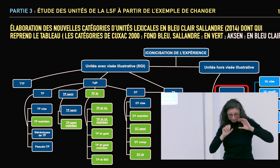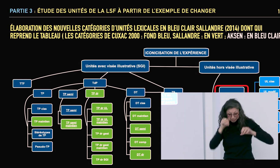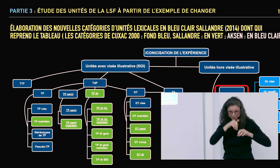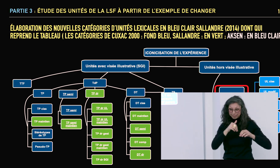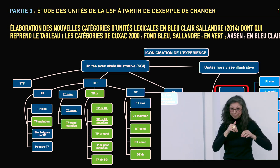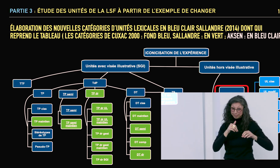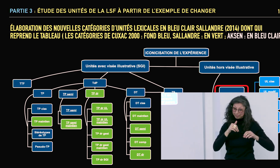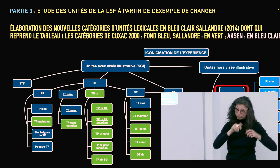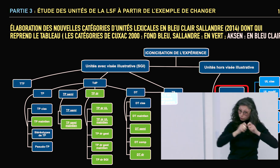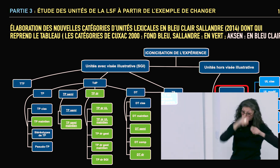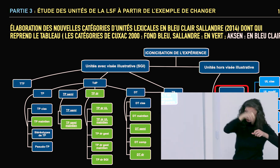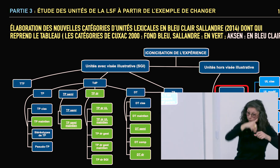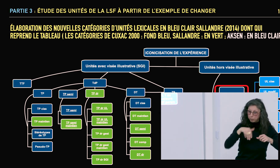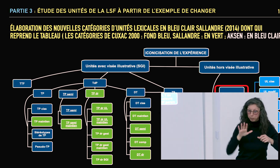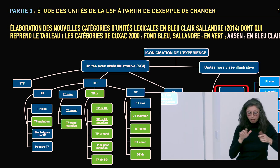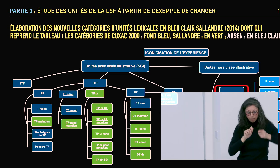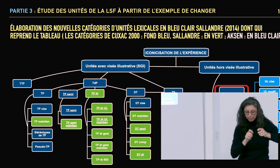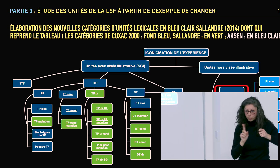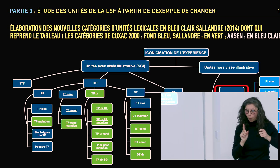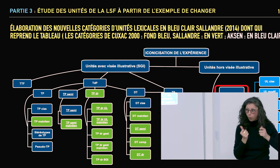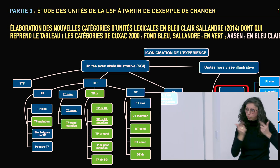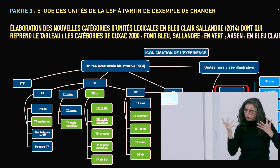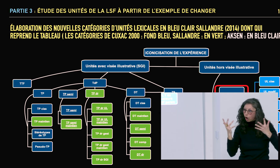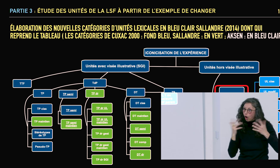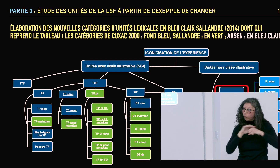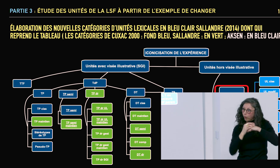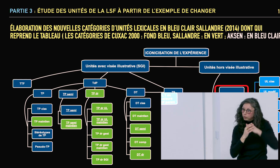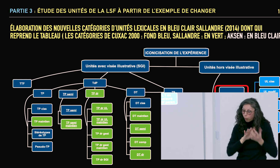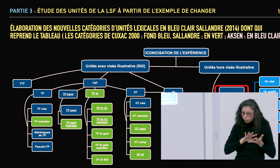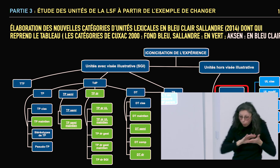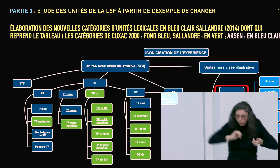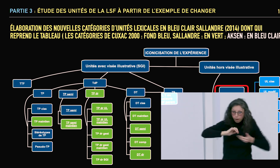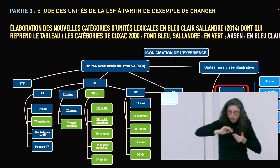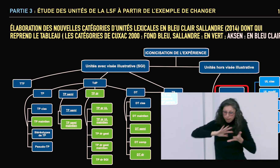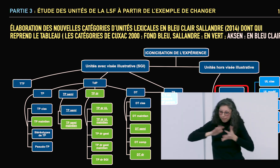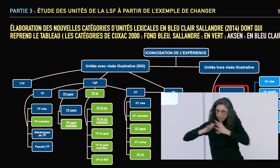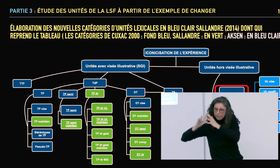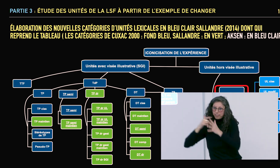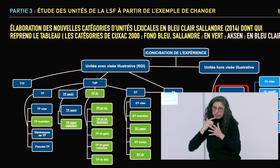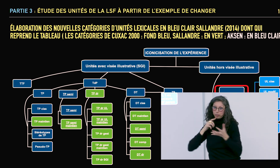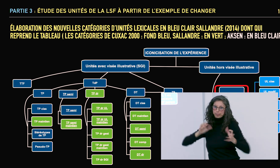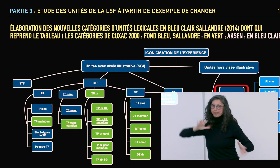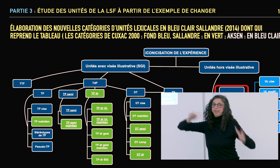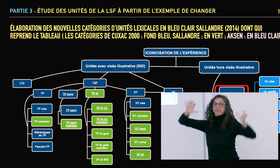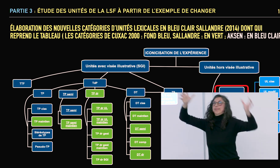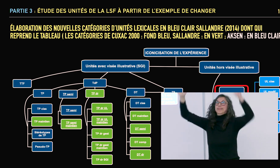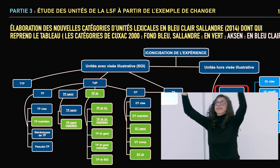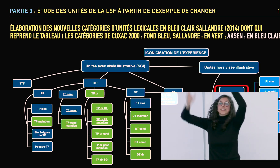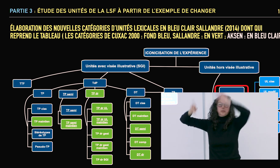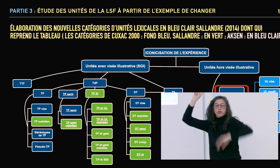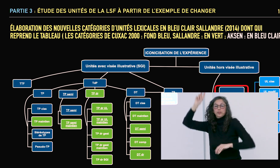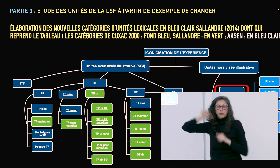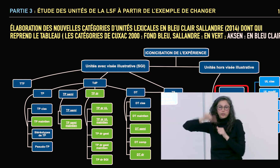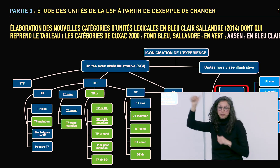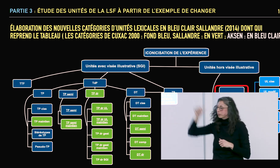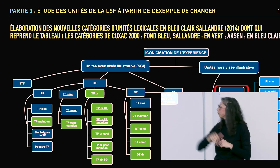Et les UL où il y a un ou plusieurs paramètres qui peuvent évoluer. Donc par exemple, les configurations qui peuvent